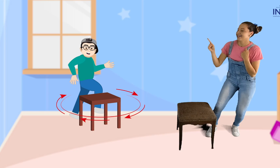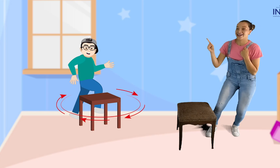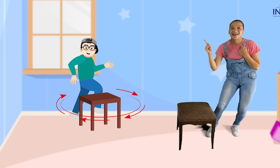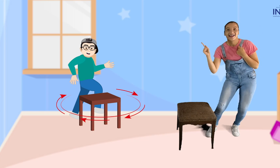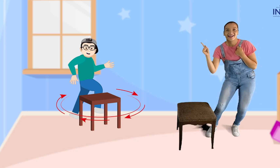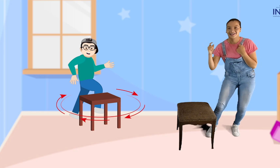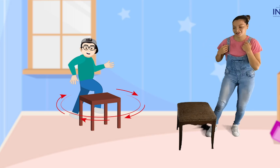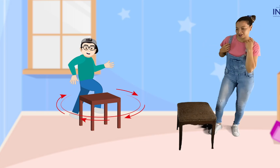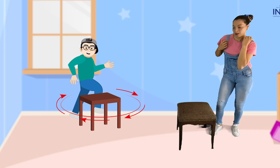Así.